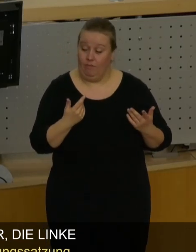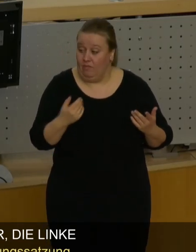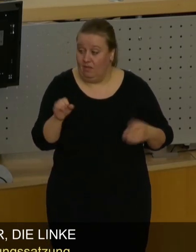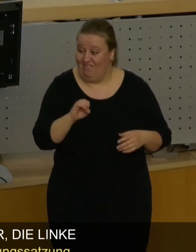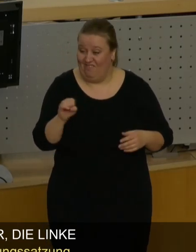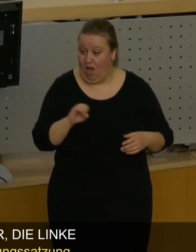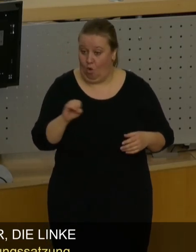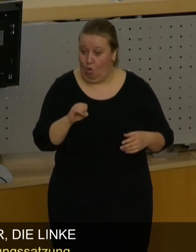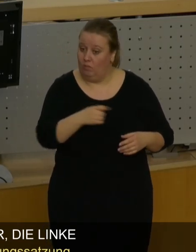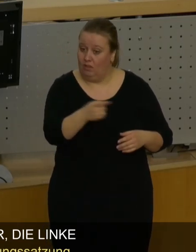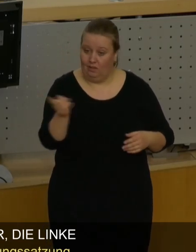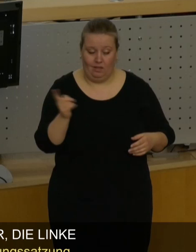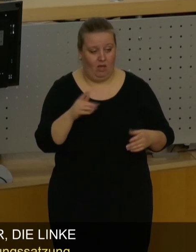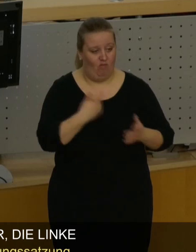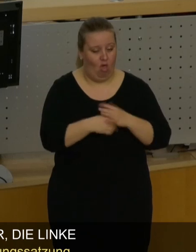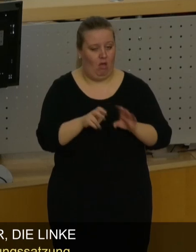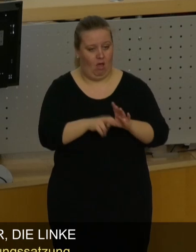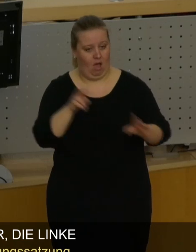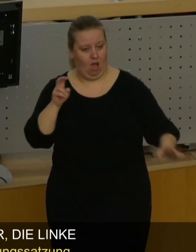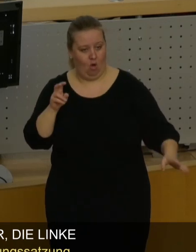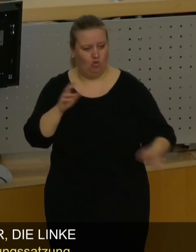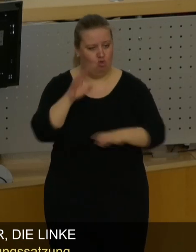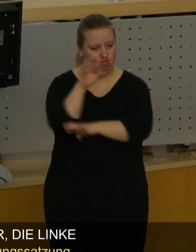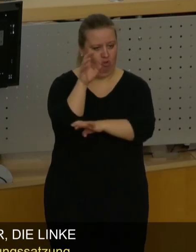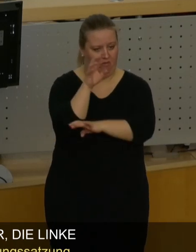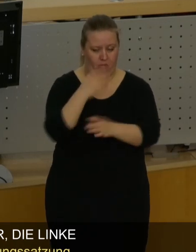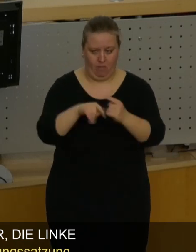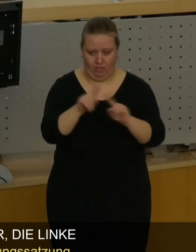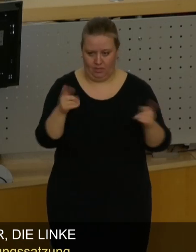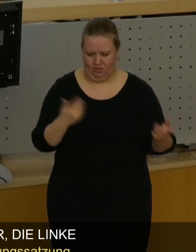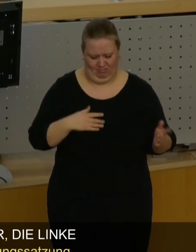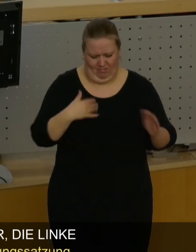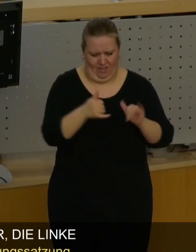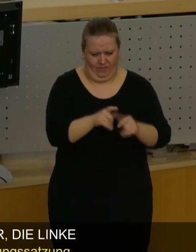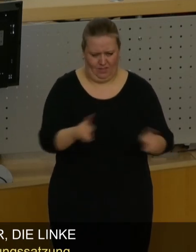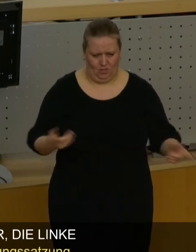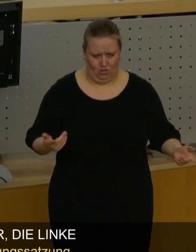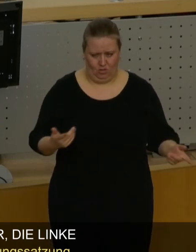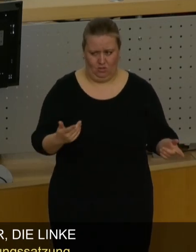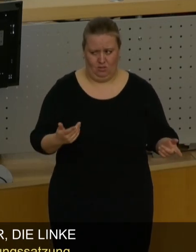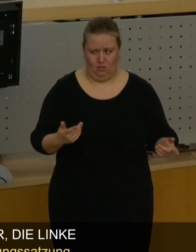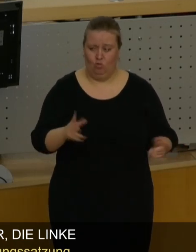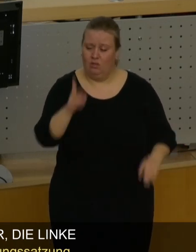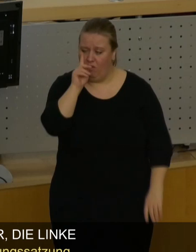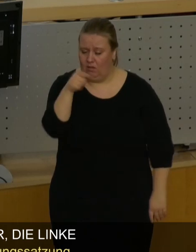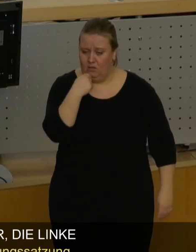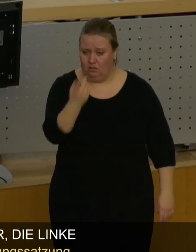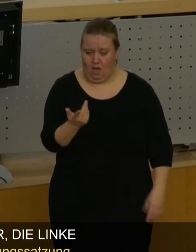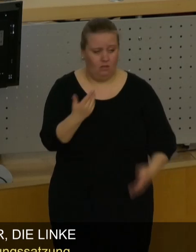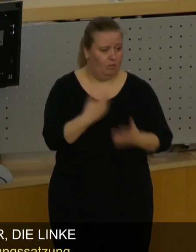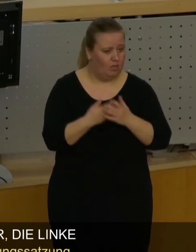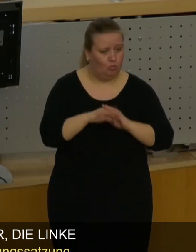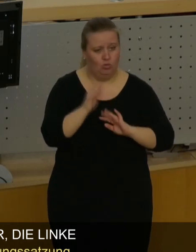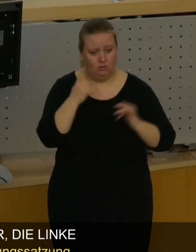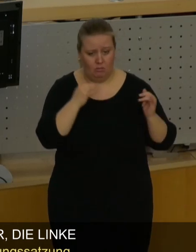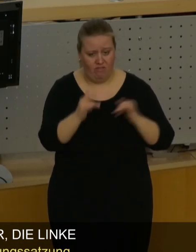Warum nehmen Sie sich hier völlig raus und schimpfen nur am Ende? Das bringt niemanden voran. Und wenn Sie sagen, so etwas muss ich